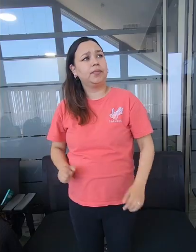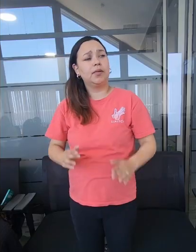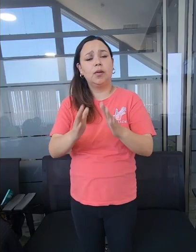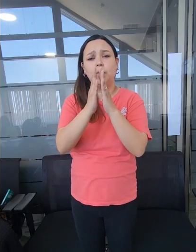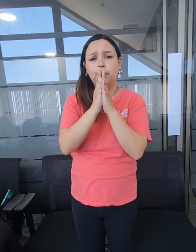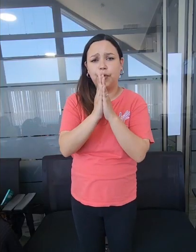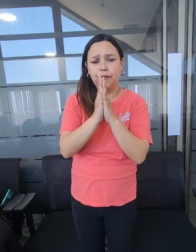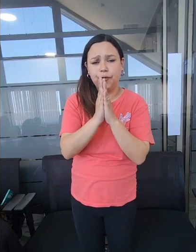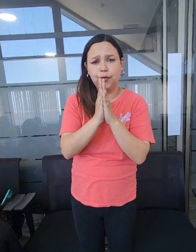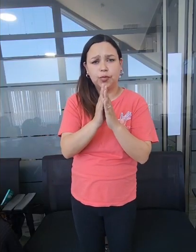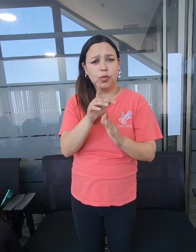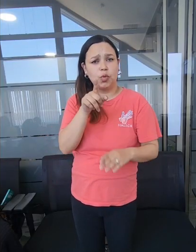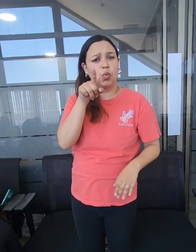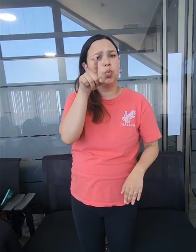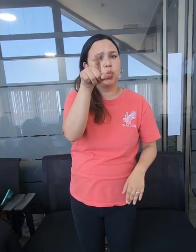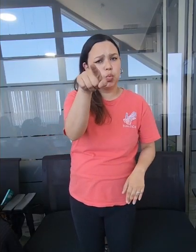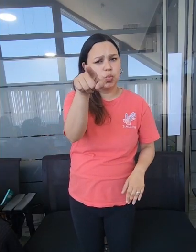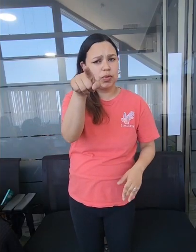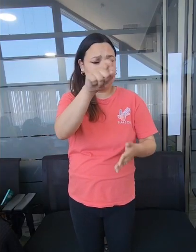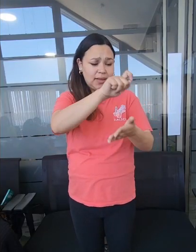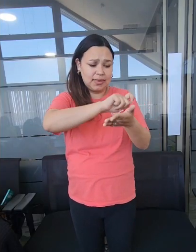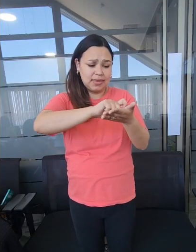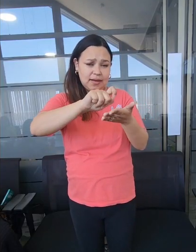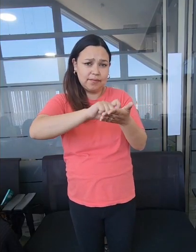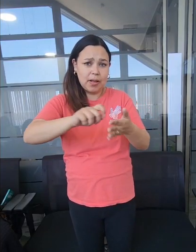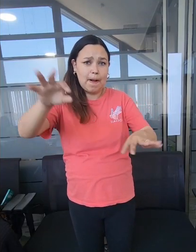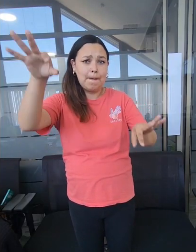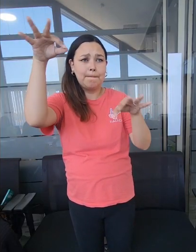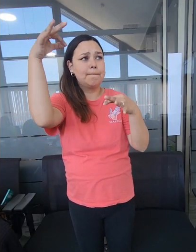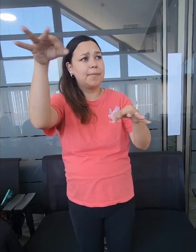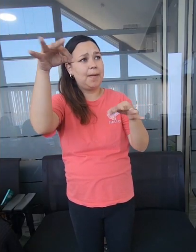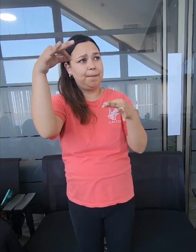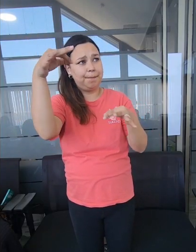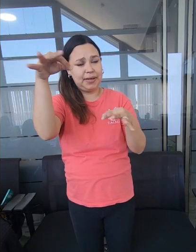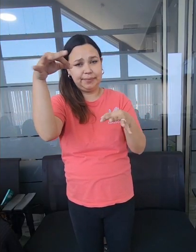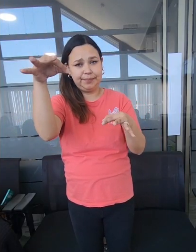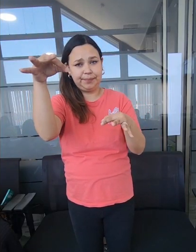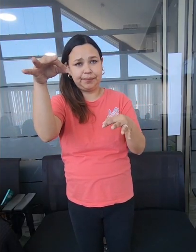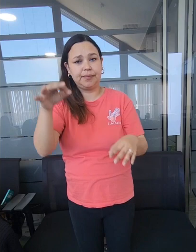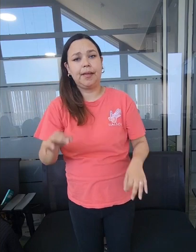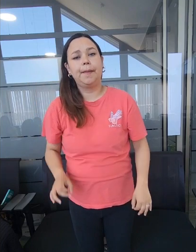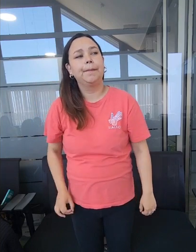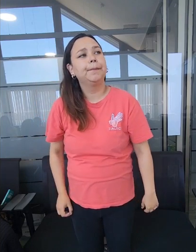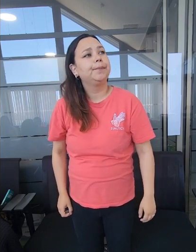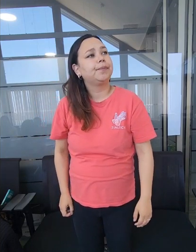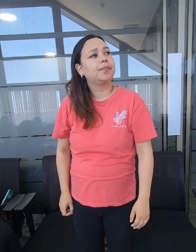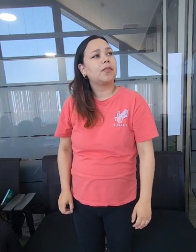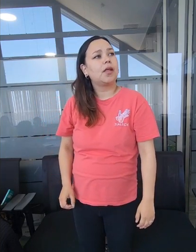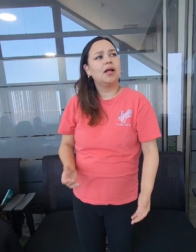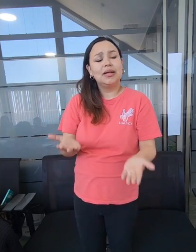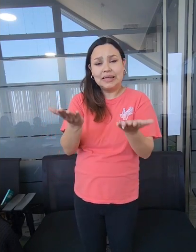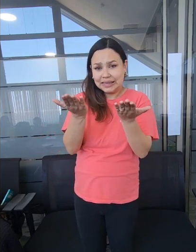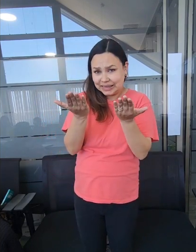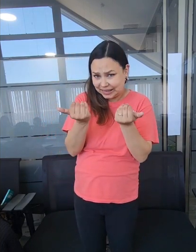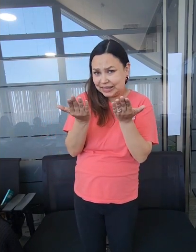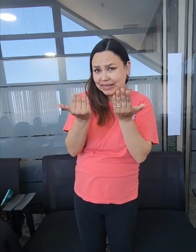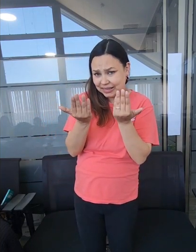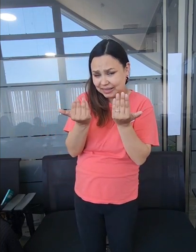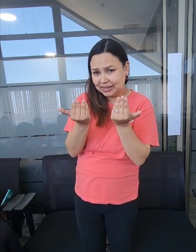Se trata de un curso de lengua de señas impartido por la reconocida Academia de Lenguaje de Señas Cialch, actividad que fue desarrollada